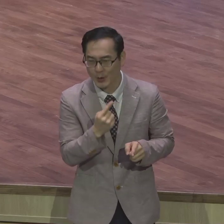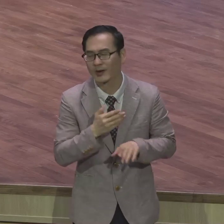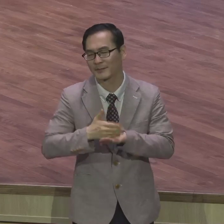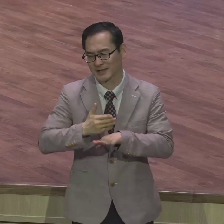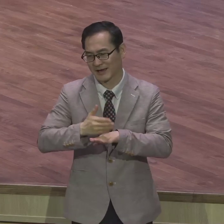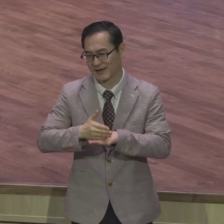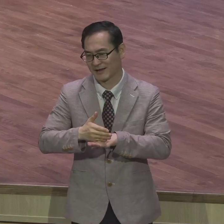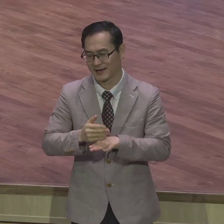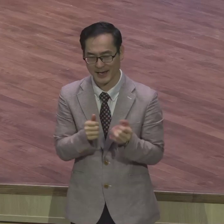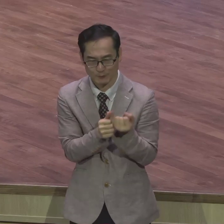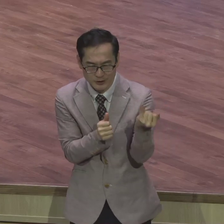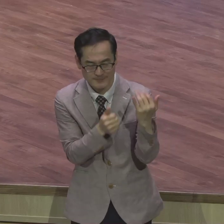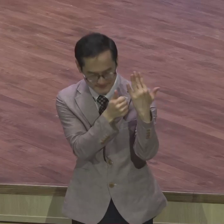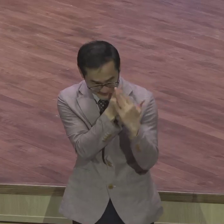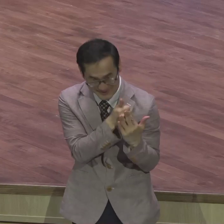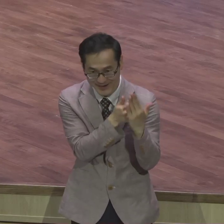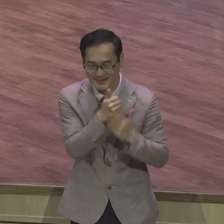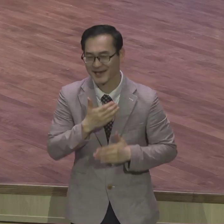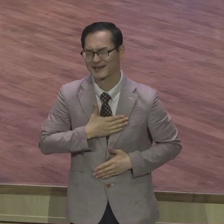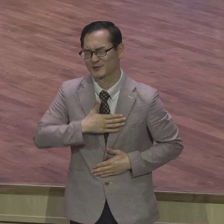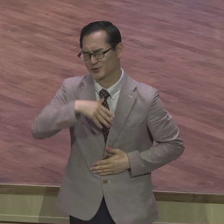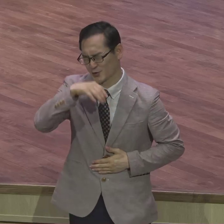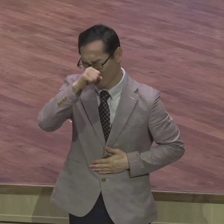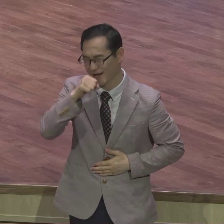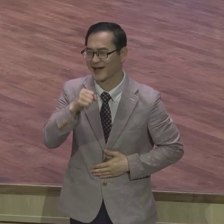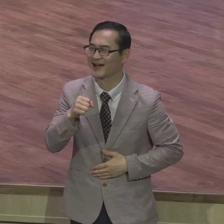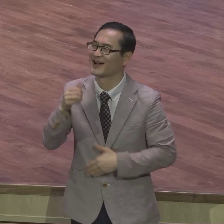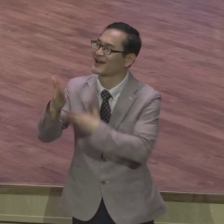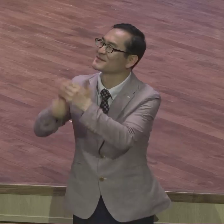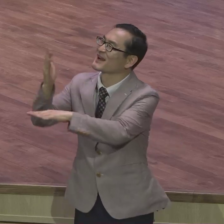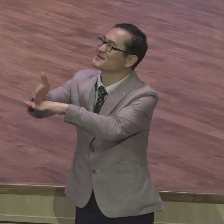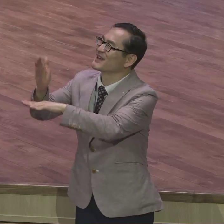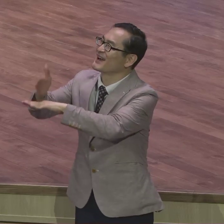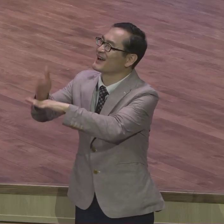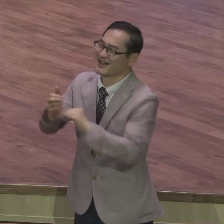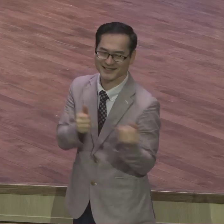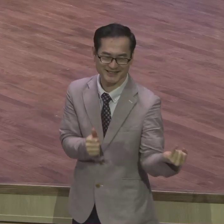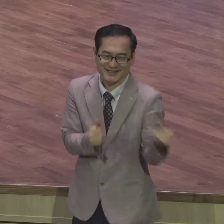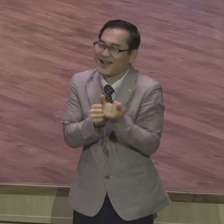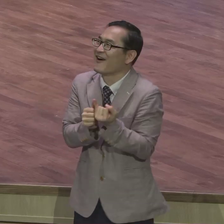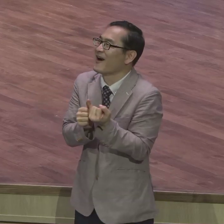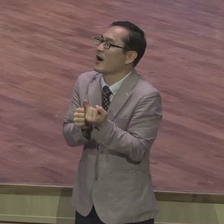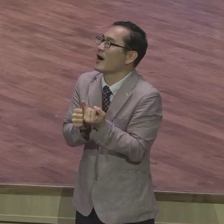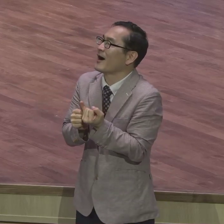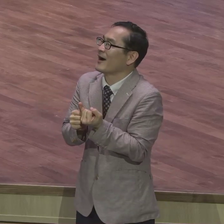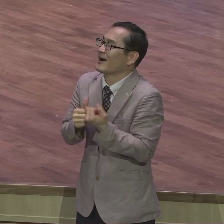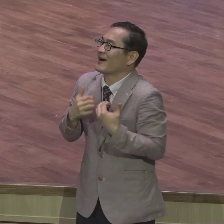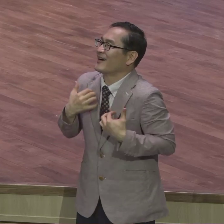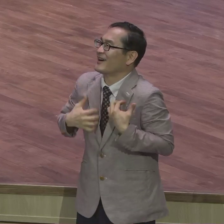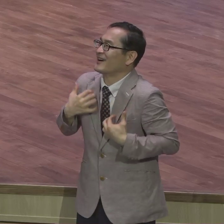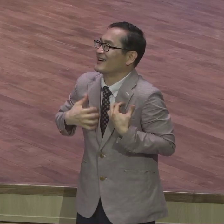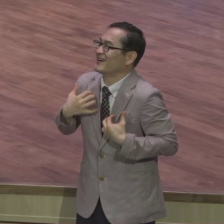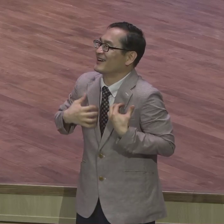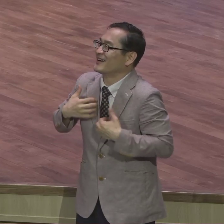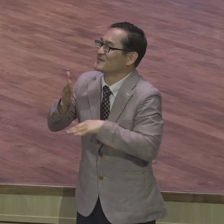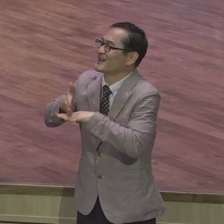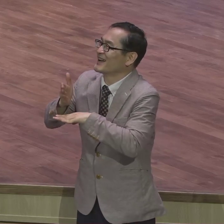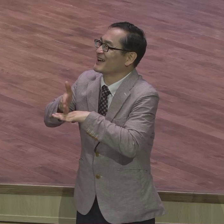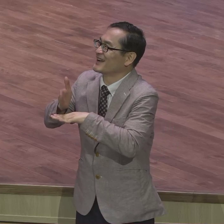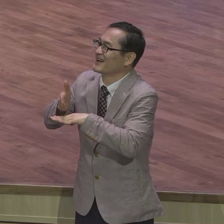잘할 때 너무 기분 좋고 고맙고 감사하고 어떻게 이런 아내를 하나님이 내게 붙여서 어느 날